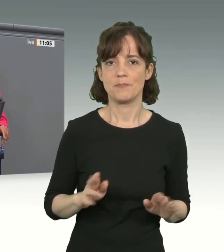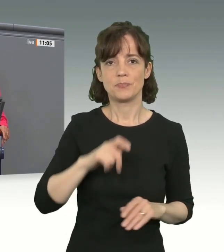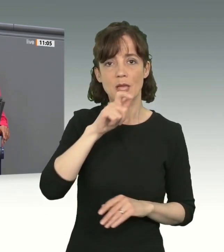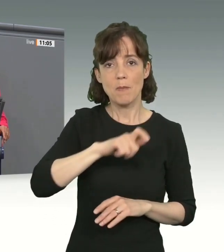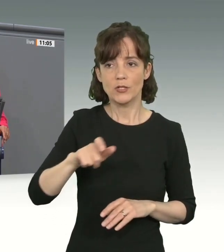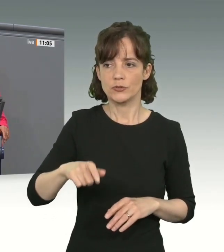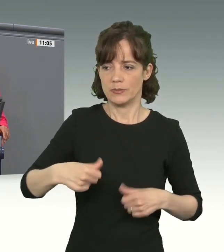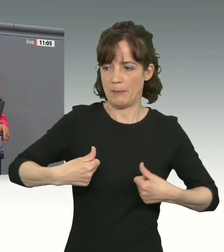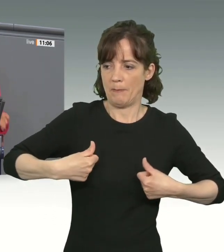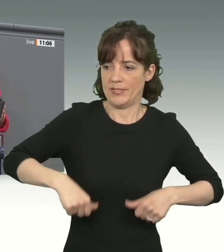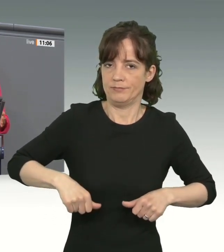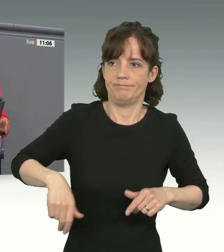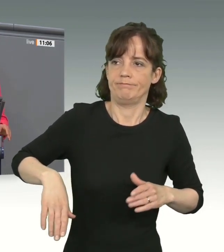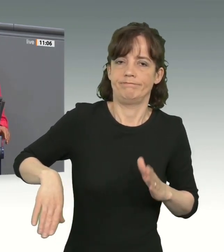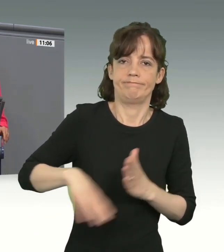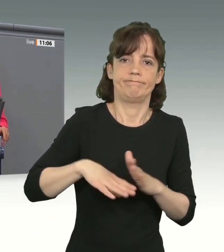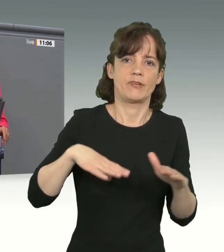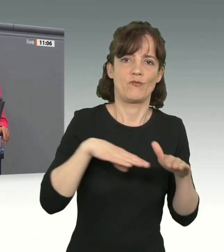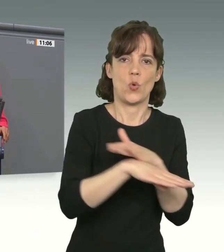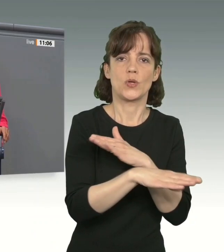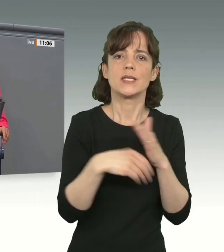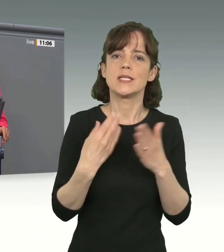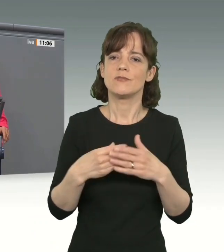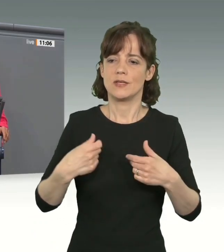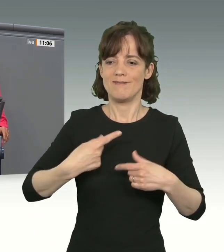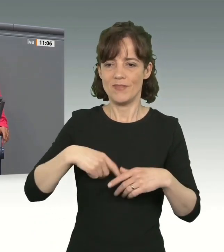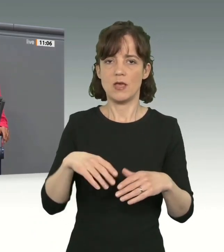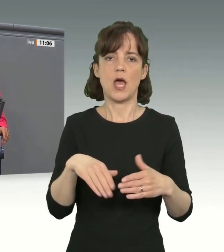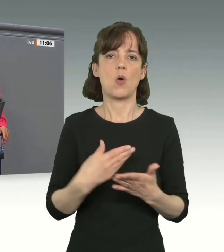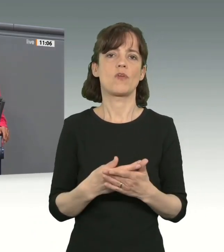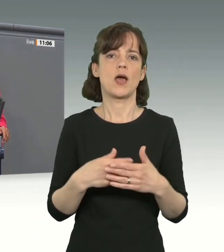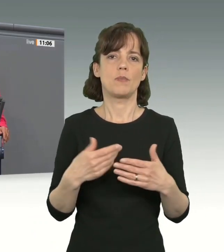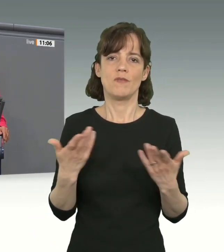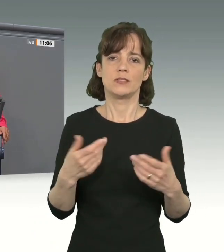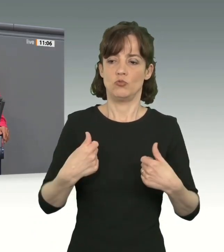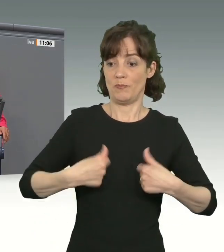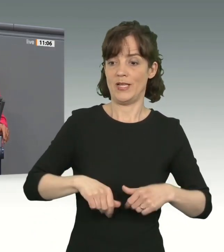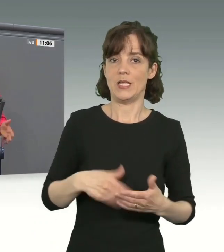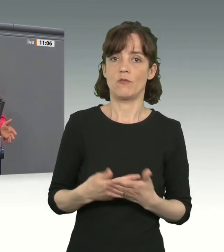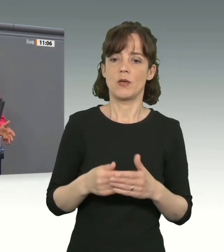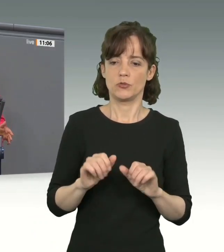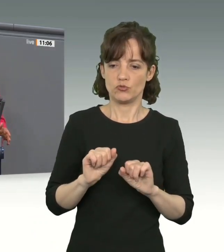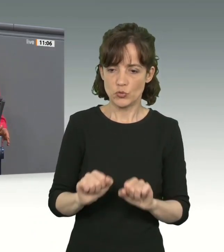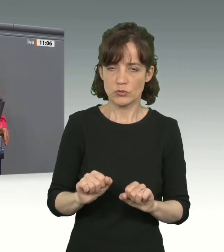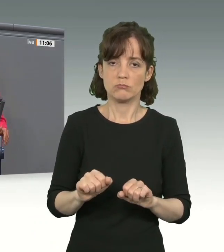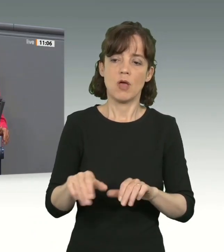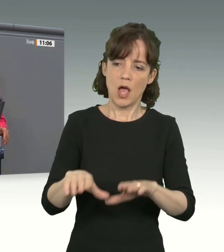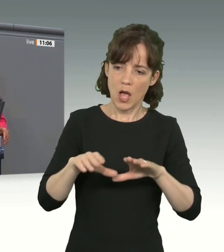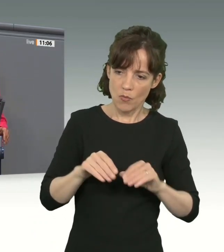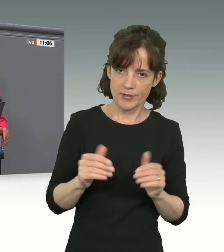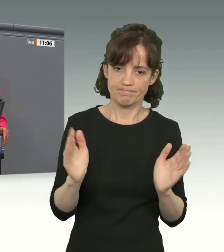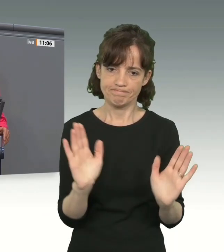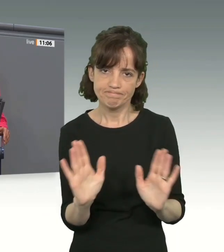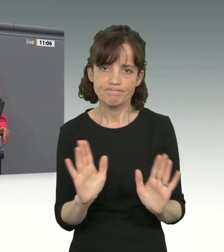dazu gezwungen. Es ist deshalb unsere Pflicht, sie bei uns aufzunehmen und ihnen Schutz zu geben. Das werden wir auch weiterhin tun.